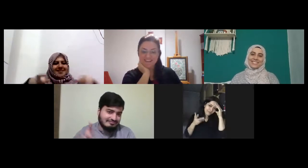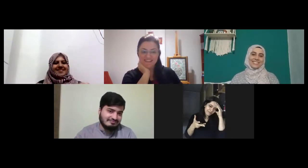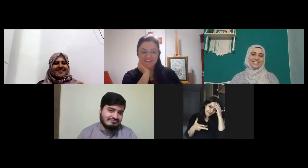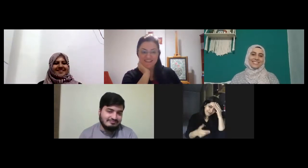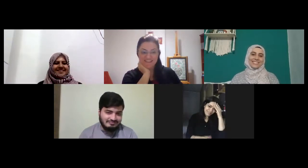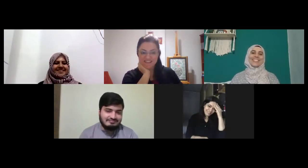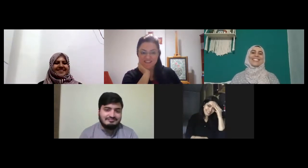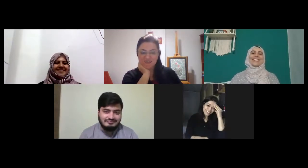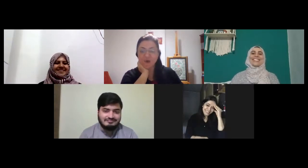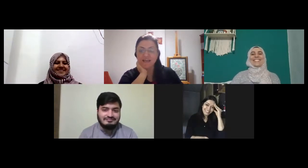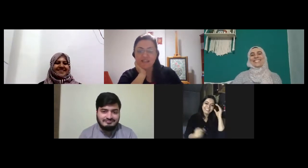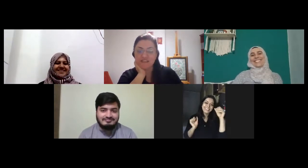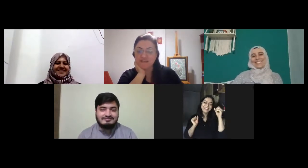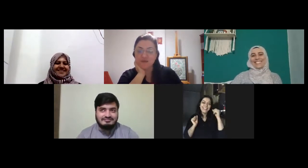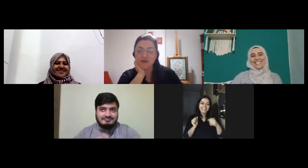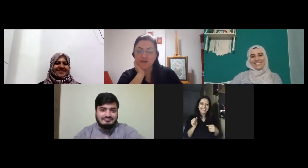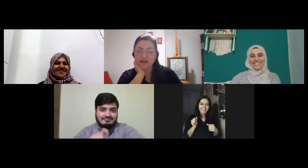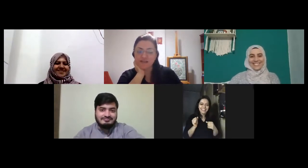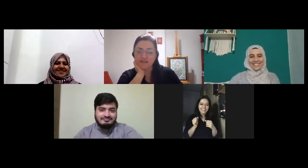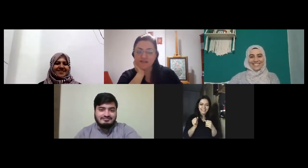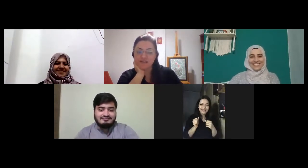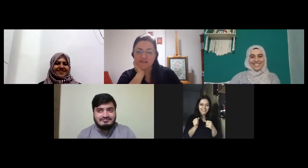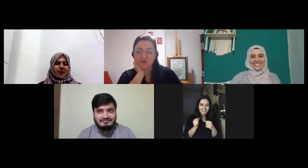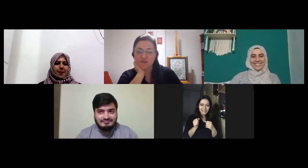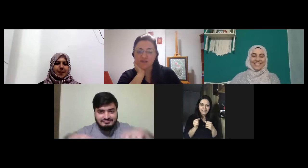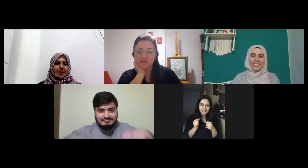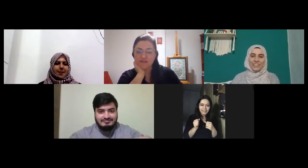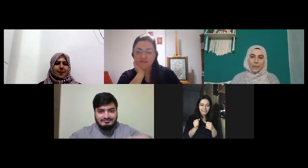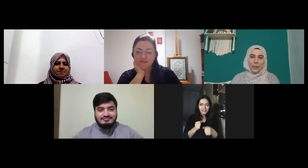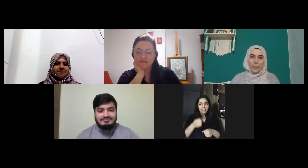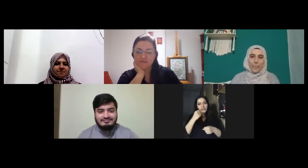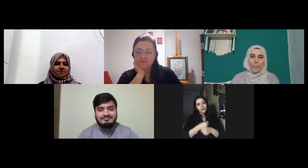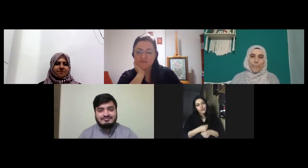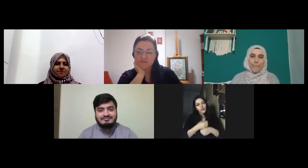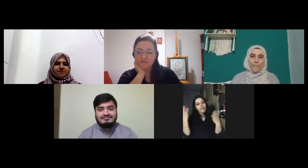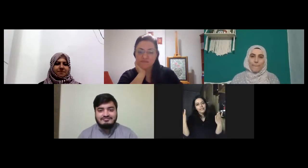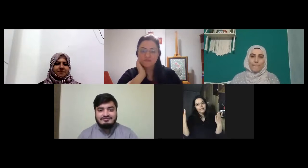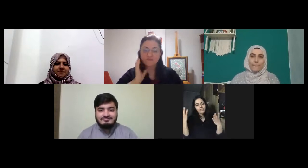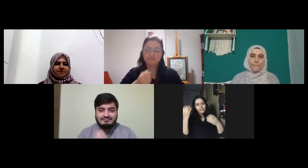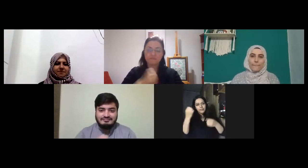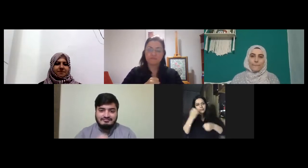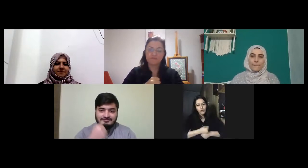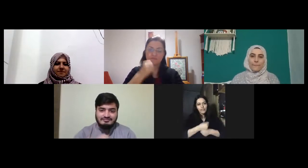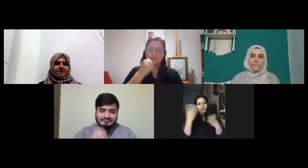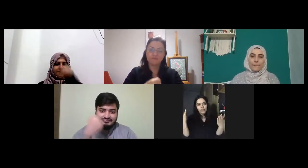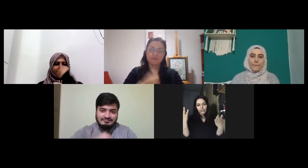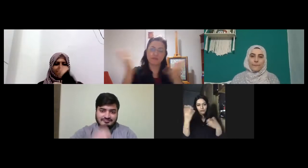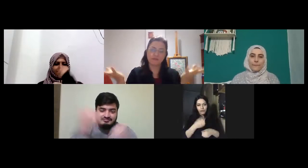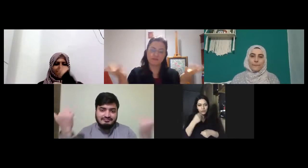çok yaşam söyleniyor Ayşe çok yaşam şöyle şöyle sanırım şöyle yanlış hatırlamıyorsam o da